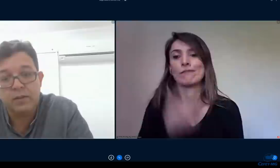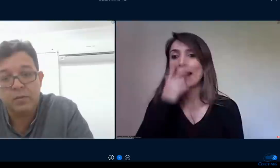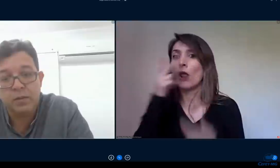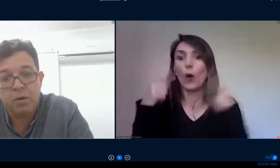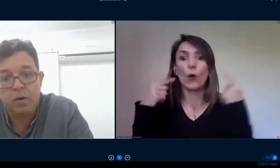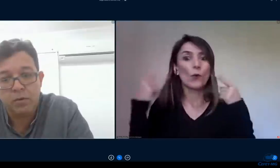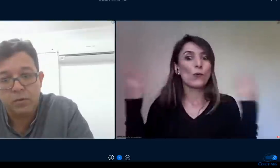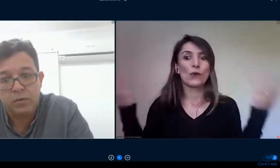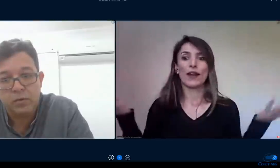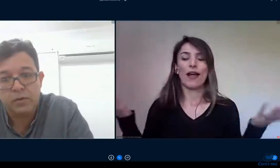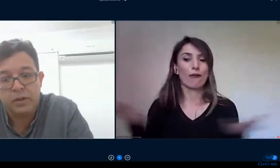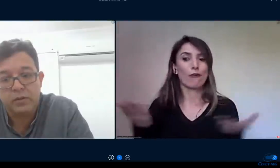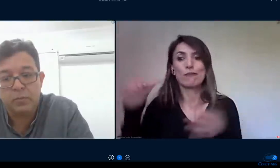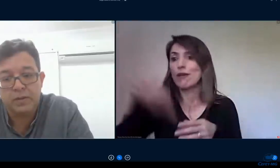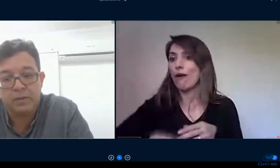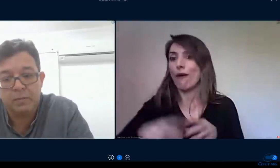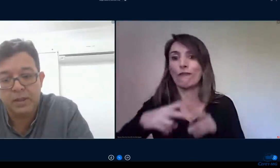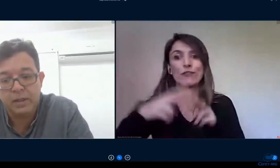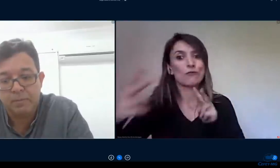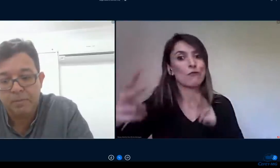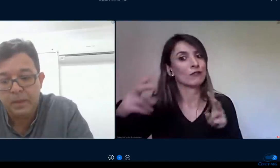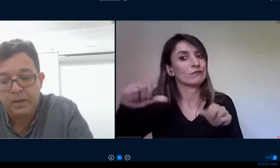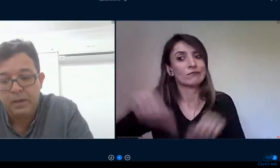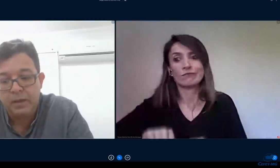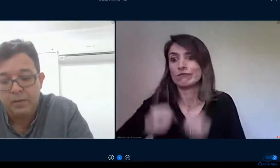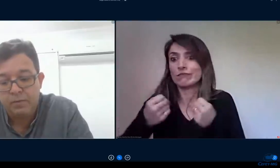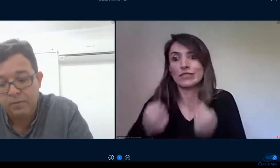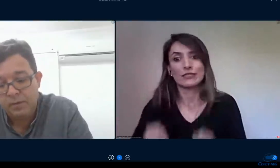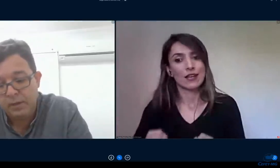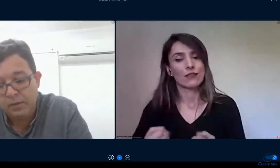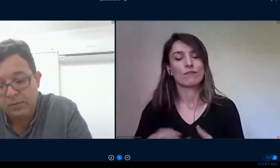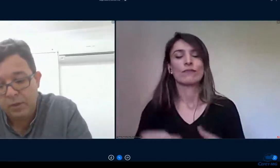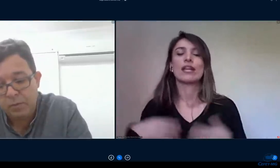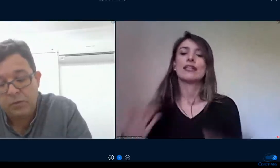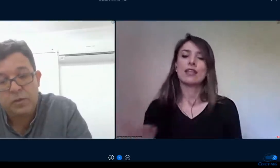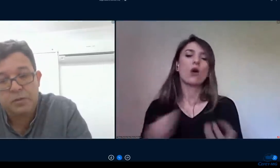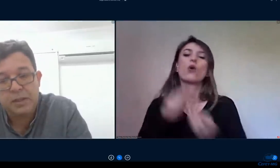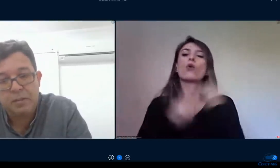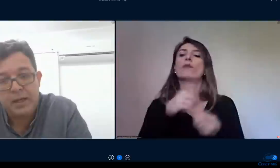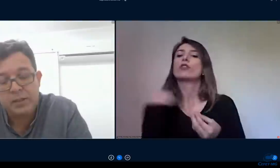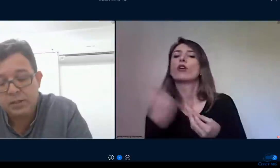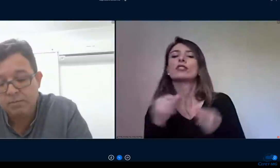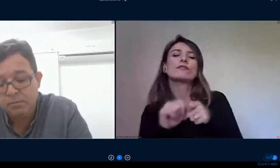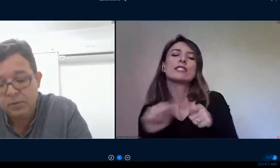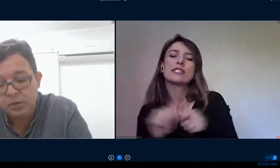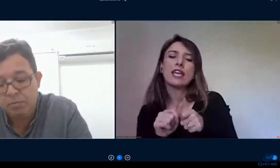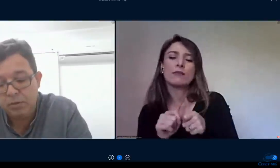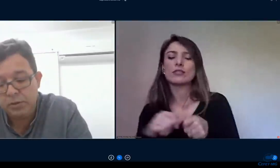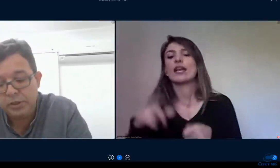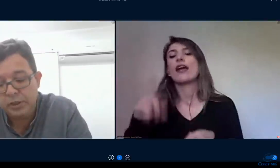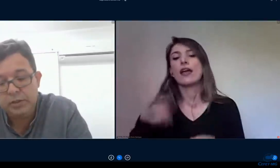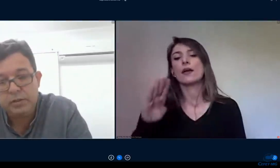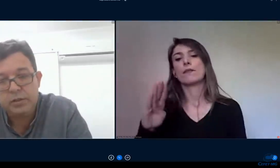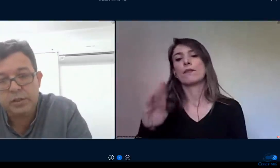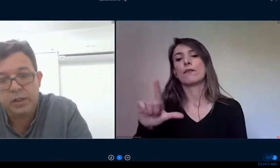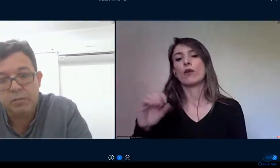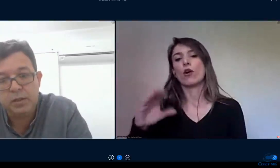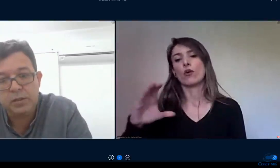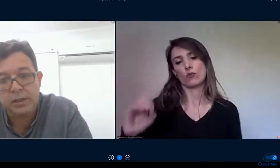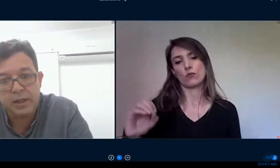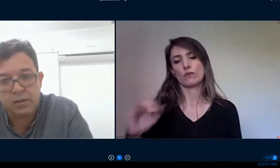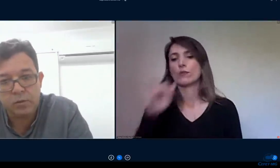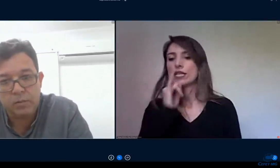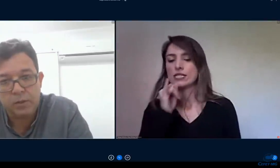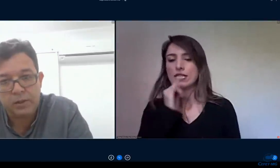organizamos em blocos ou seja numa semana vem um professor de matemática de biologia de